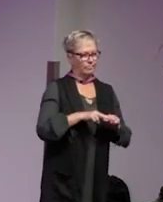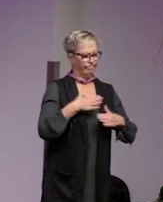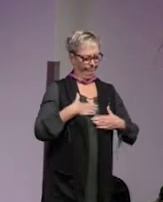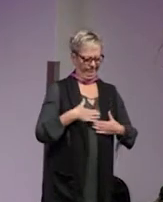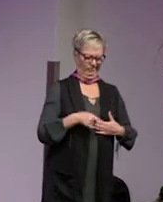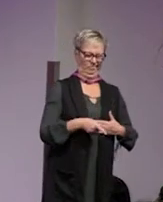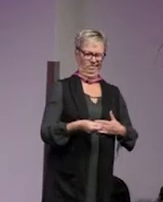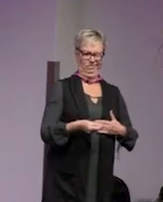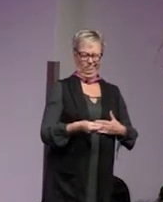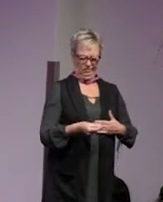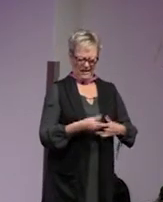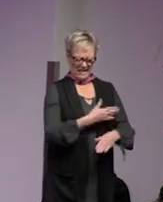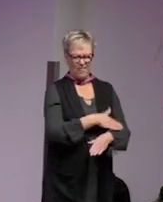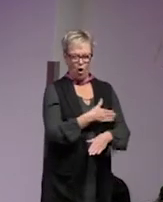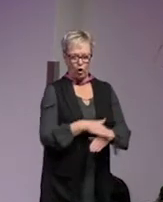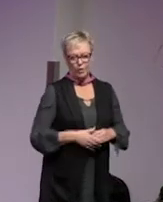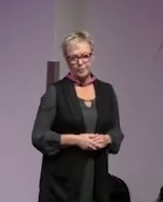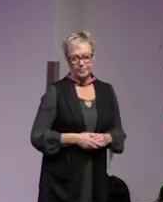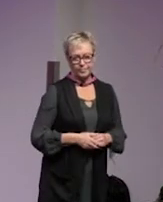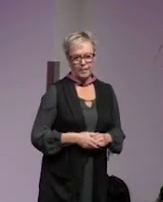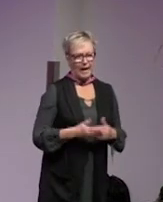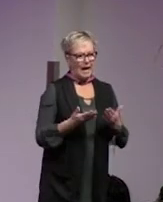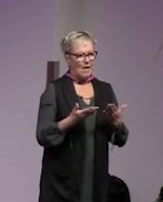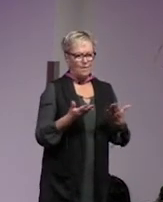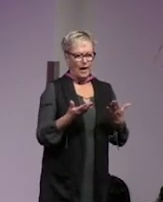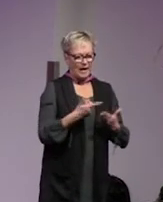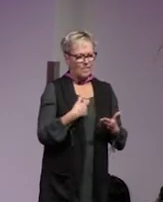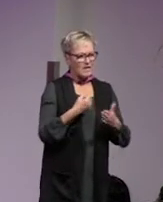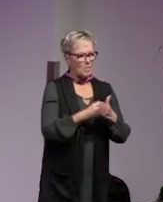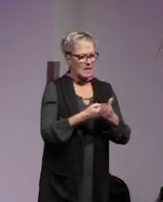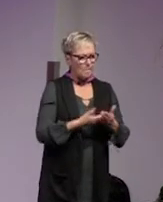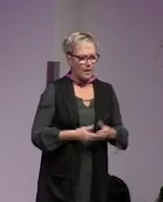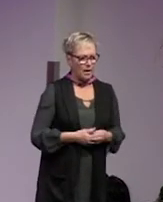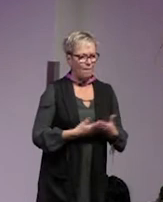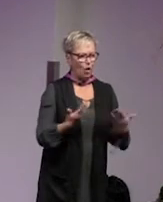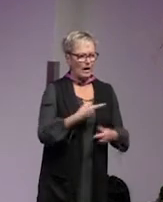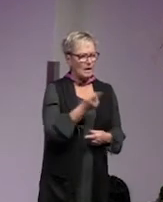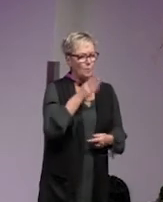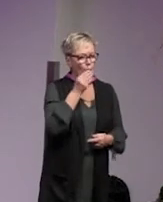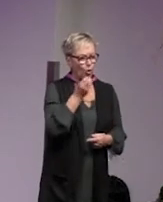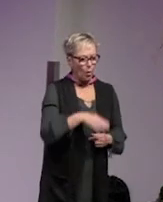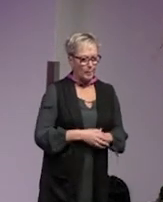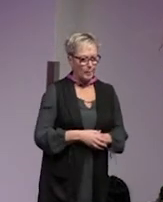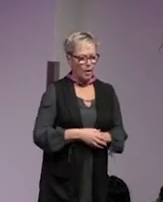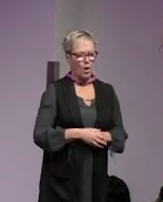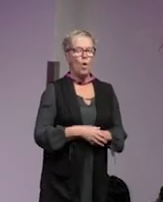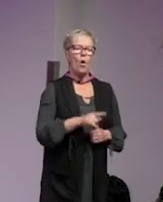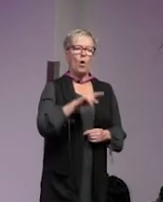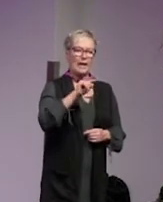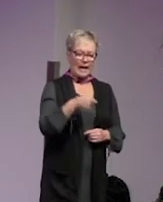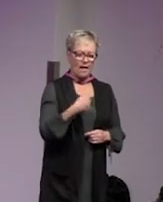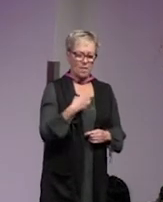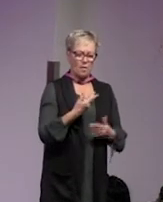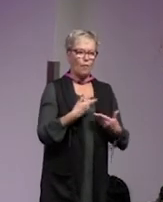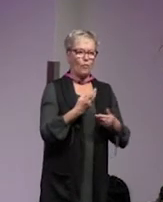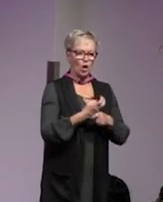känner är otroligt svaga vad är det vi ska bekämpa vad är det ni pratar om och då kräva att man